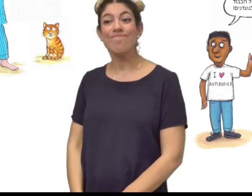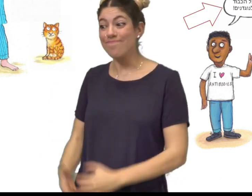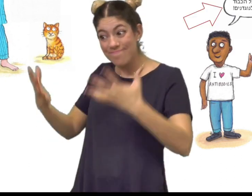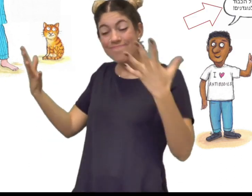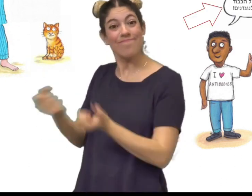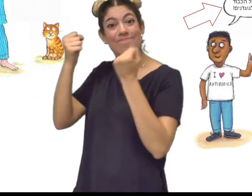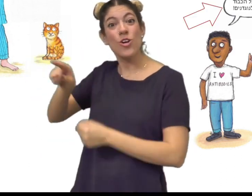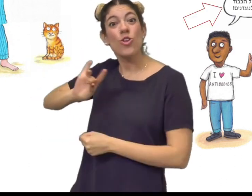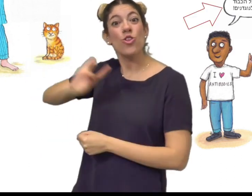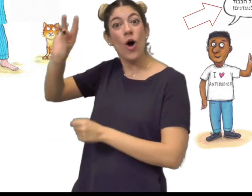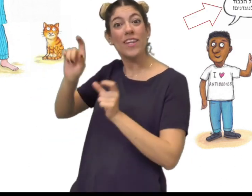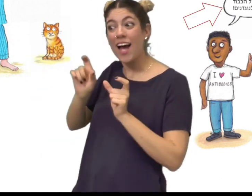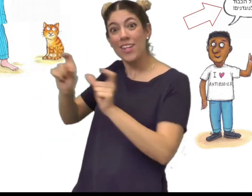כל הכבוד לנוגדנים.